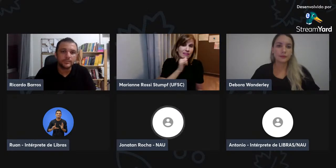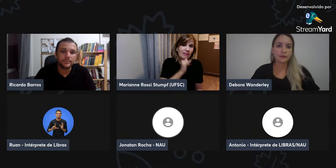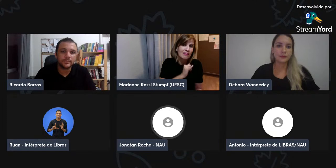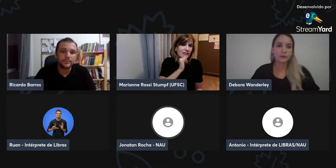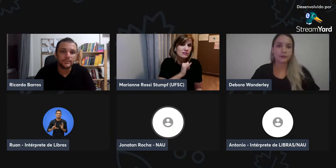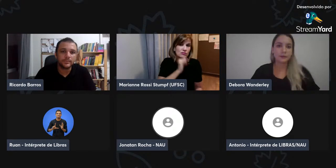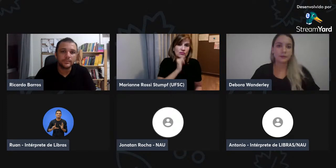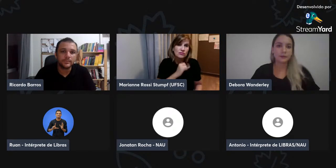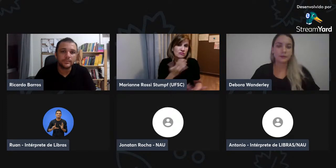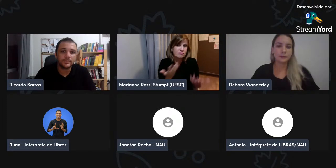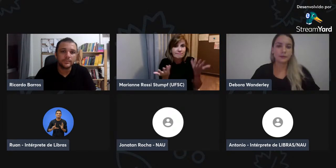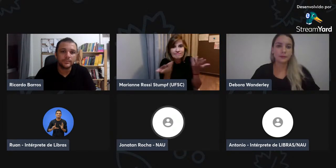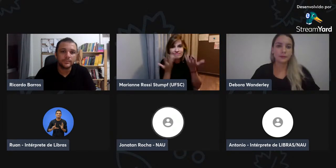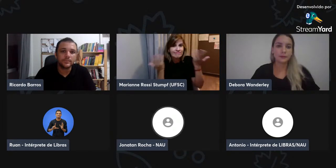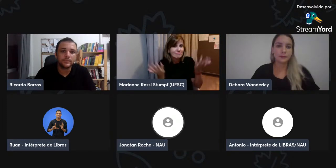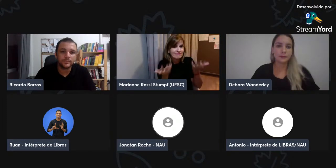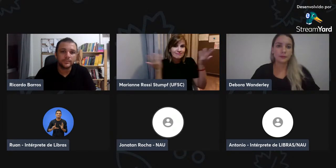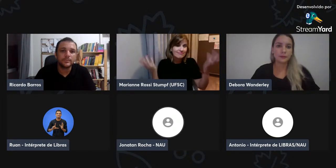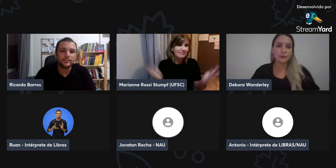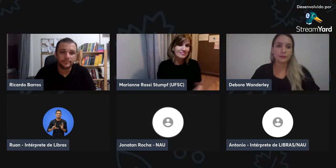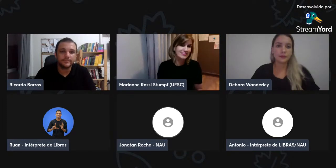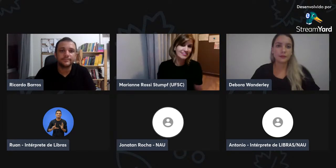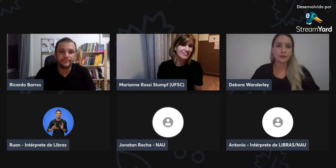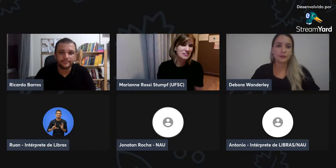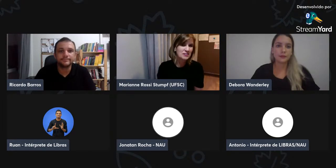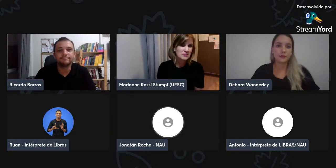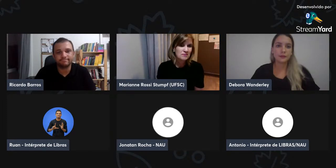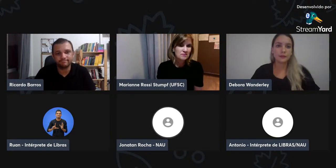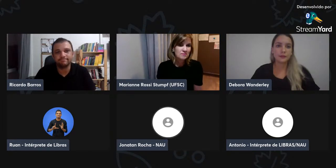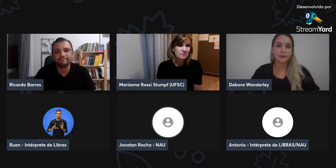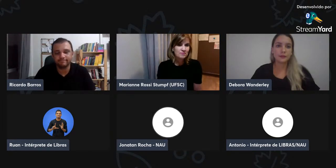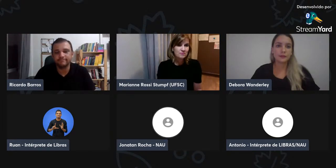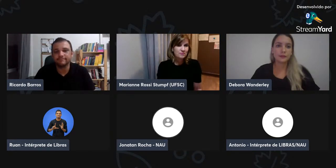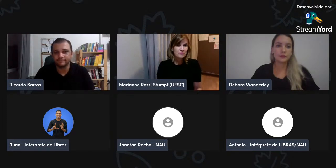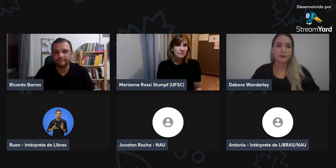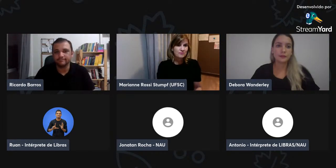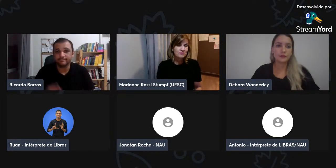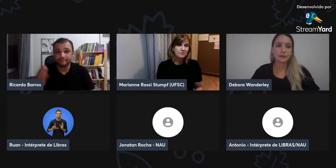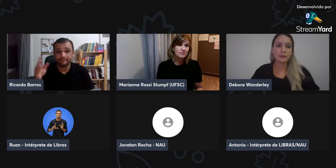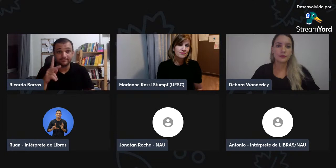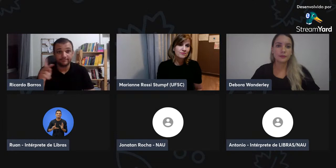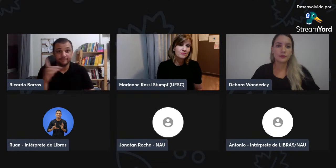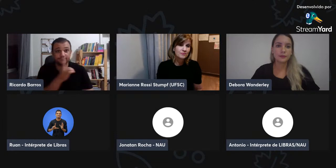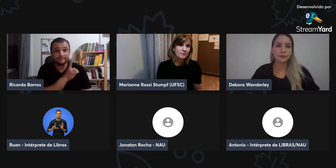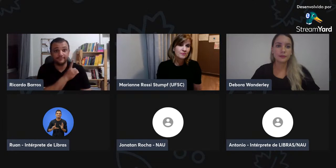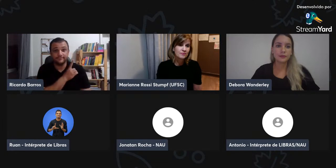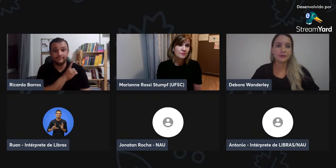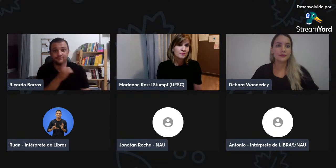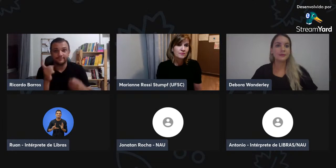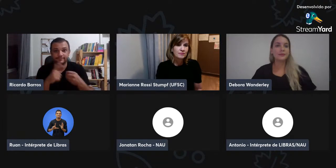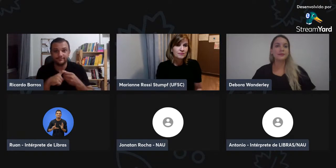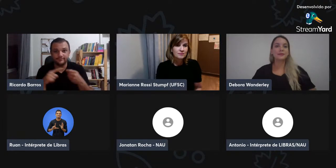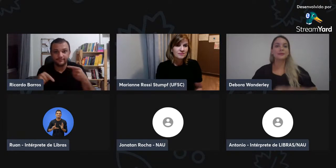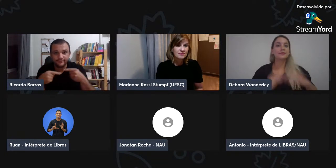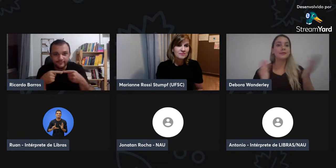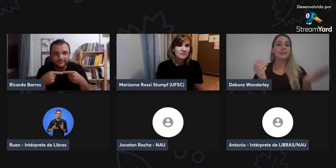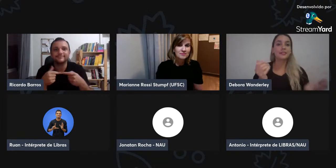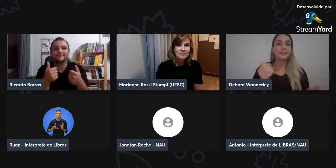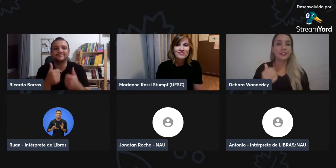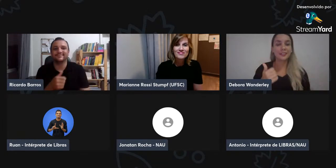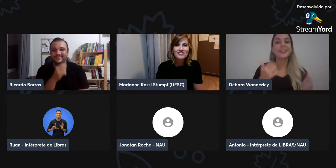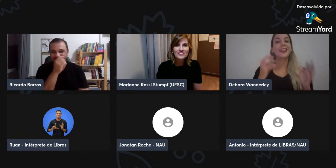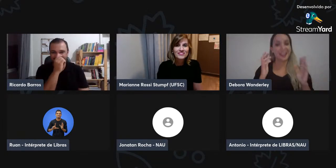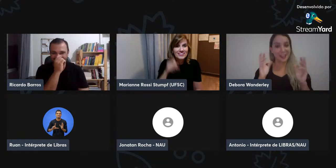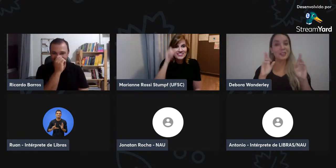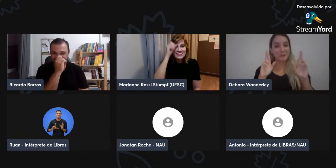porque eu, na minha experiência, né, outros sistemas não são incipientes, então, é isso. Professor